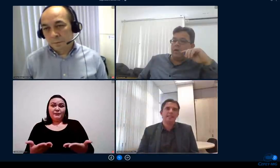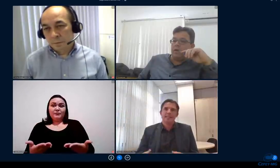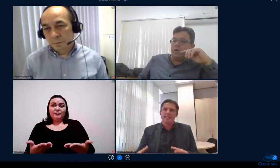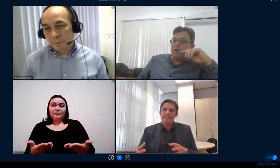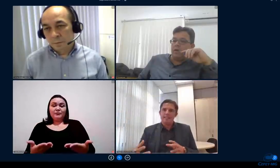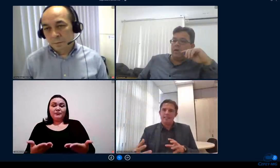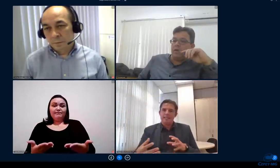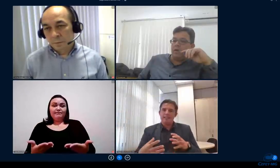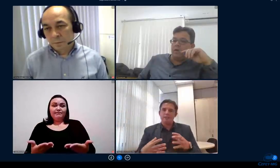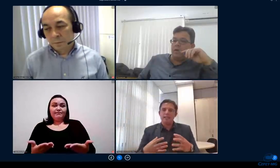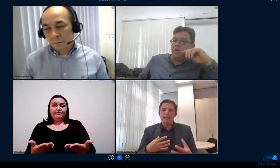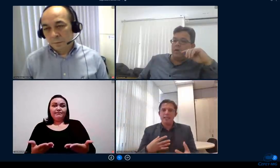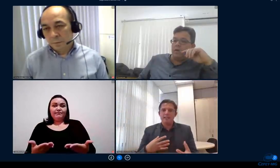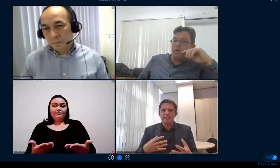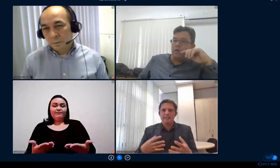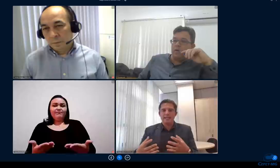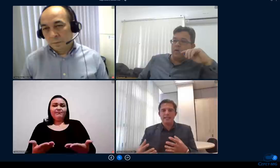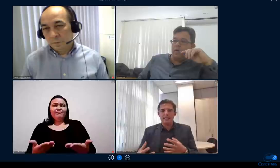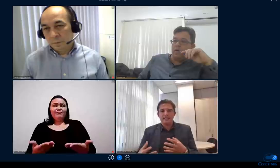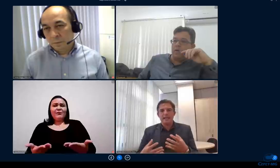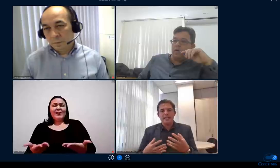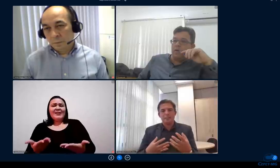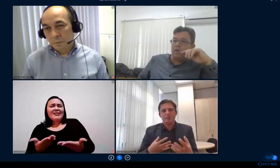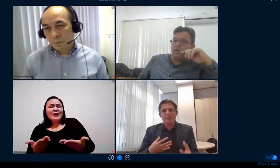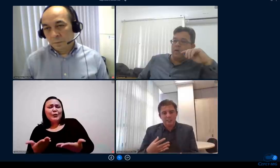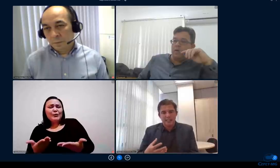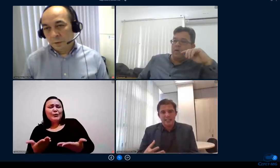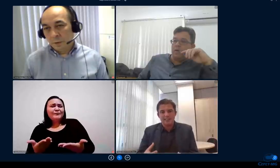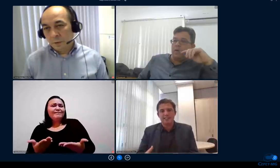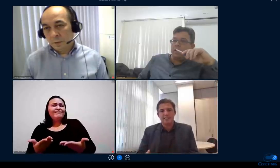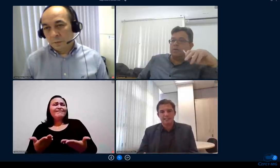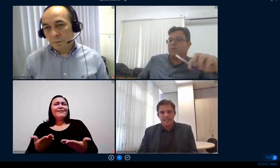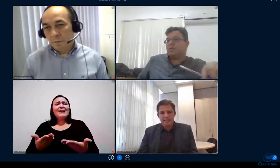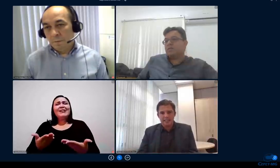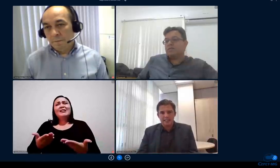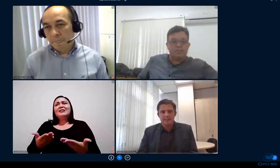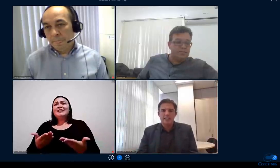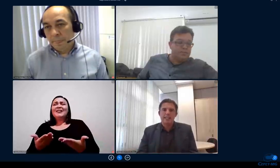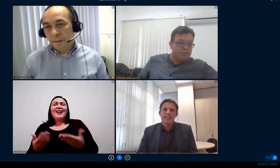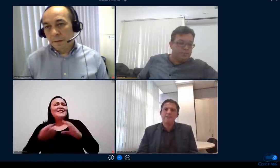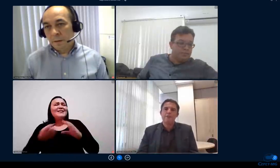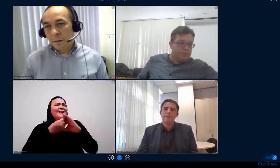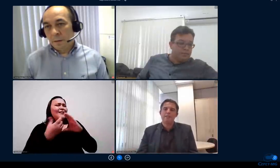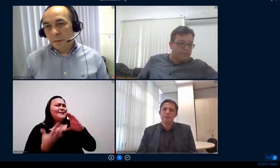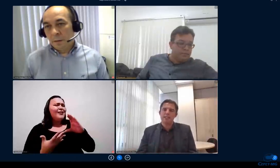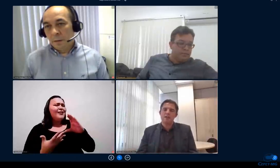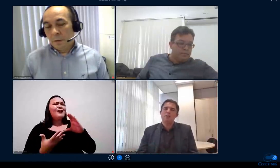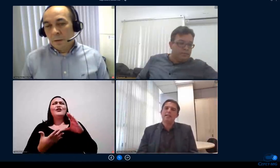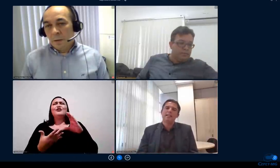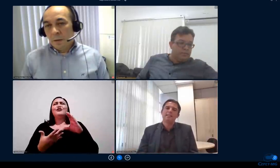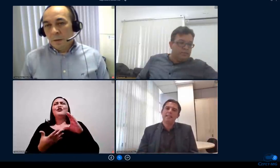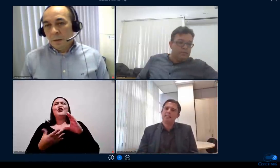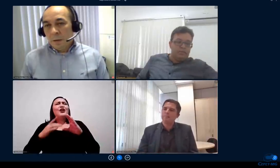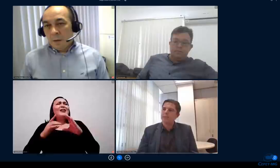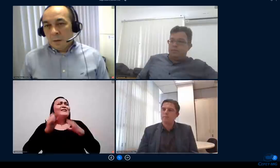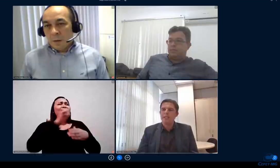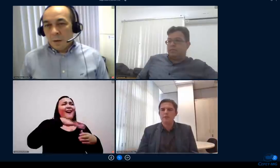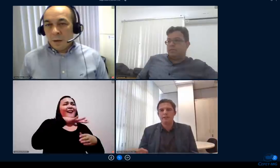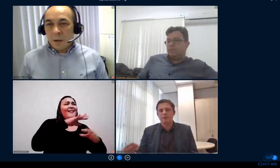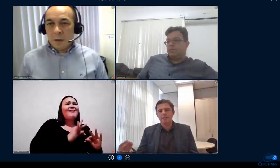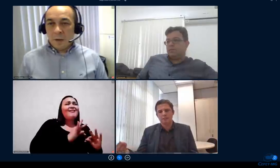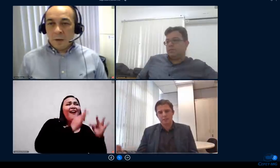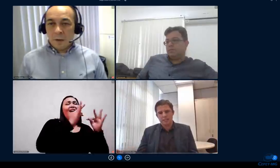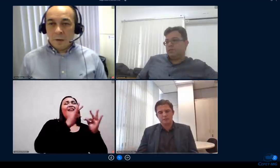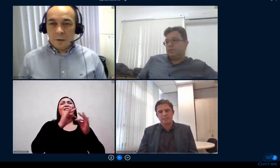essa alternância entre as especificidades das áreas técnicas e a formação geral quer dizer esse